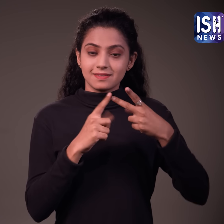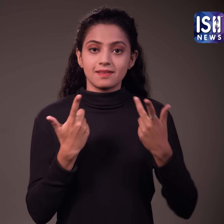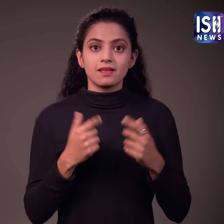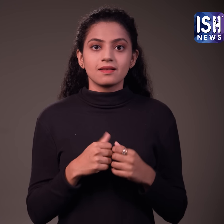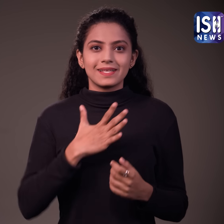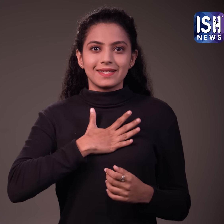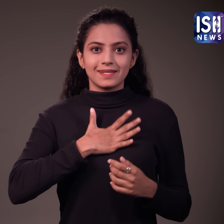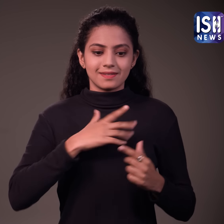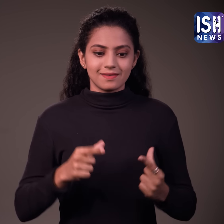अलोवेरा